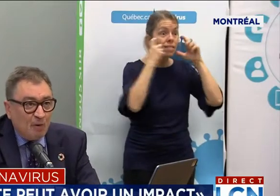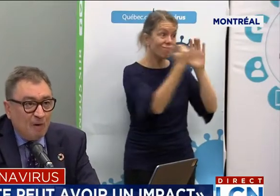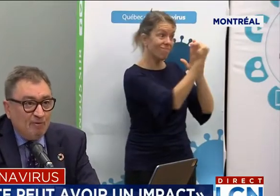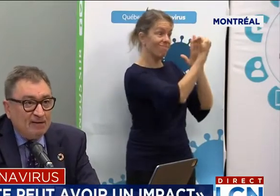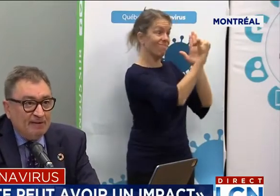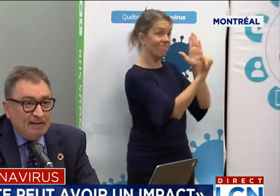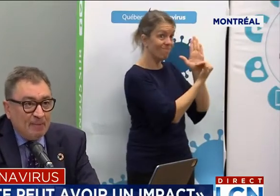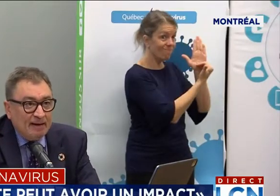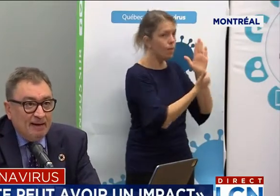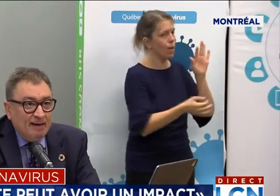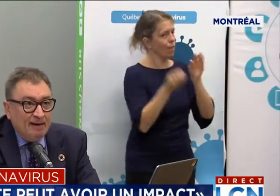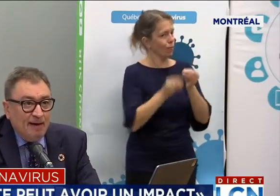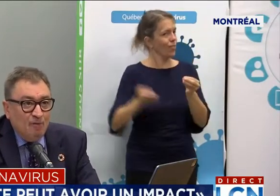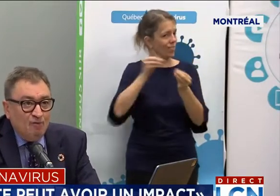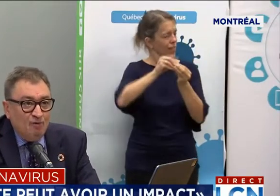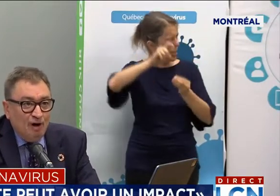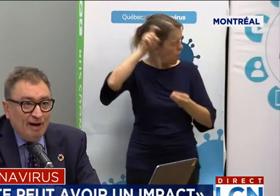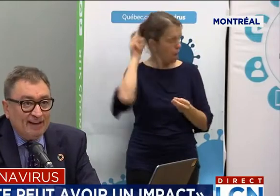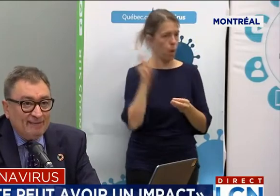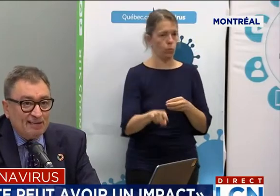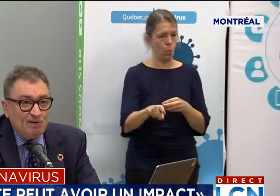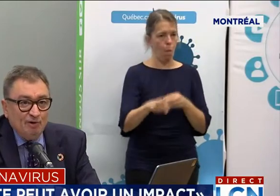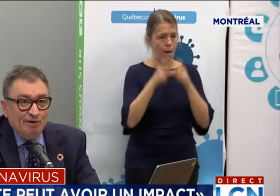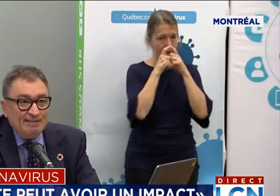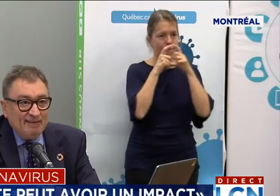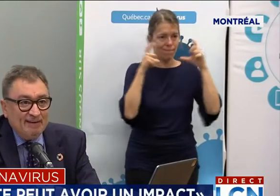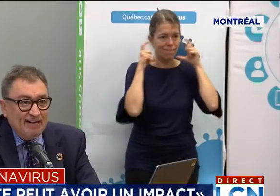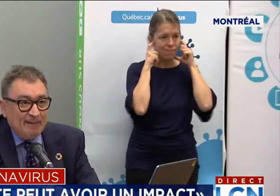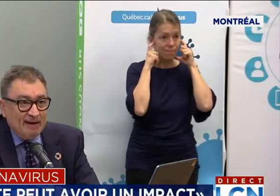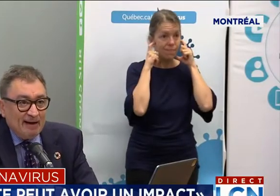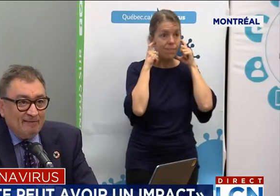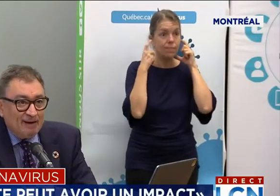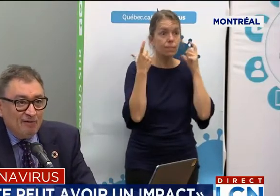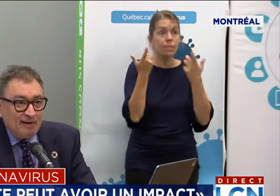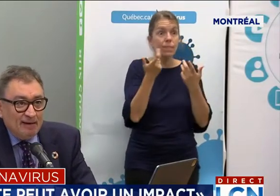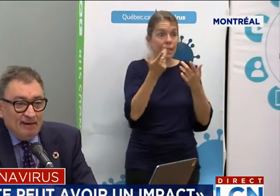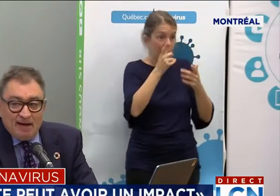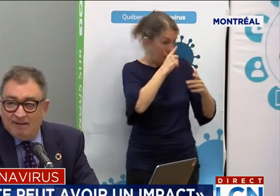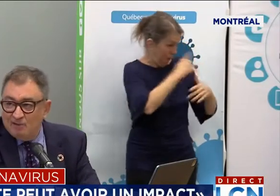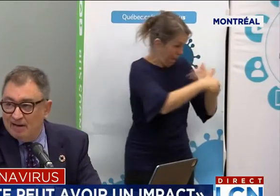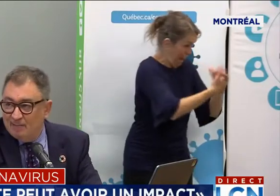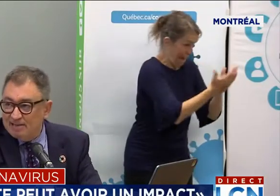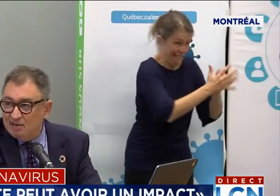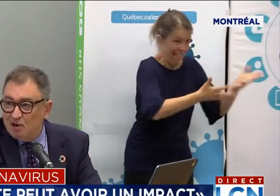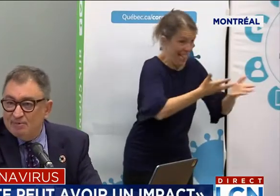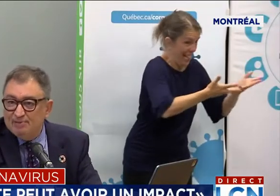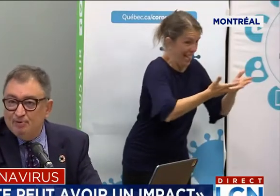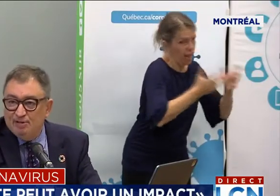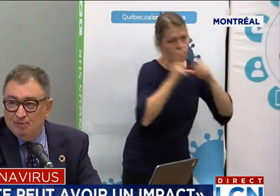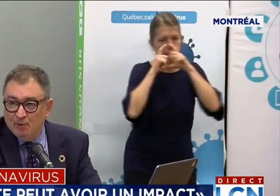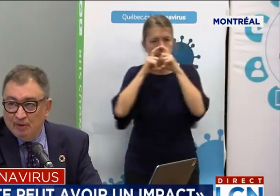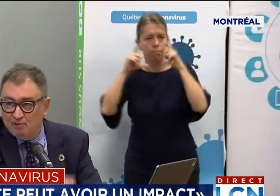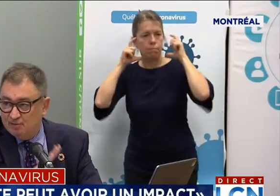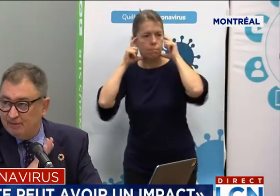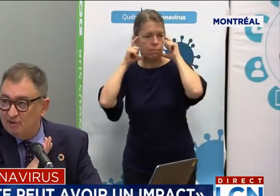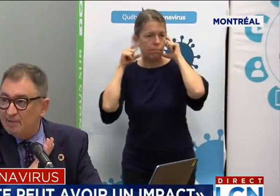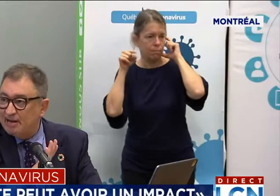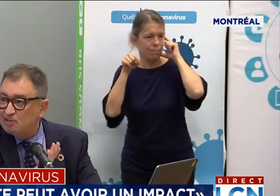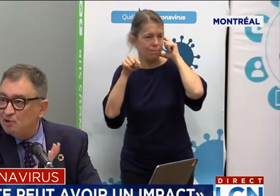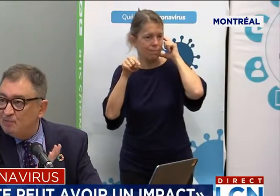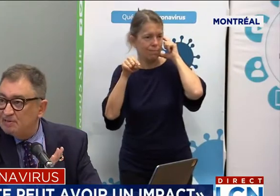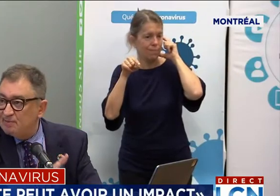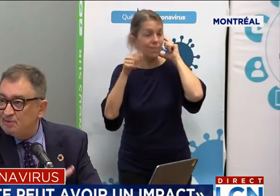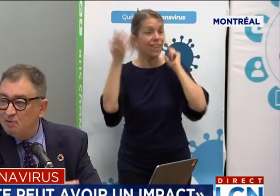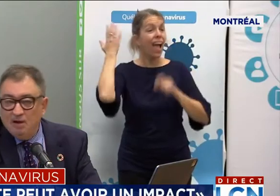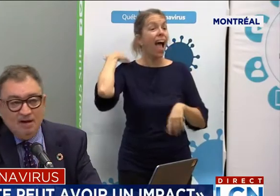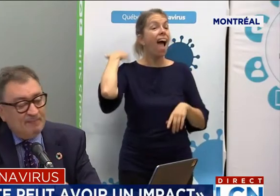du nombre d'endroits où on peut se laver les mains, où le réflexe qu'on a de se laver les mains avant qu'on ait le masque a un petit peu diminué. En tout cas, c'est peut-être une